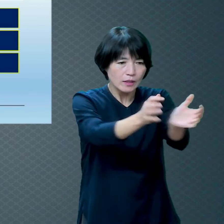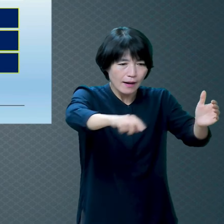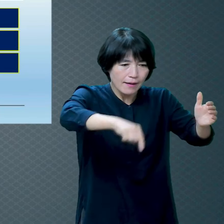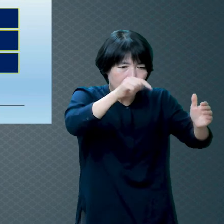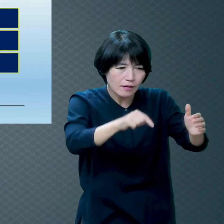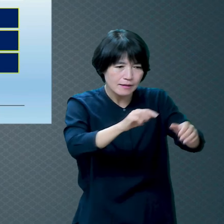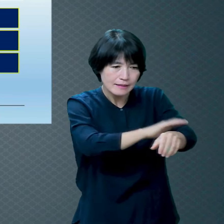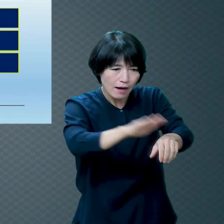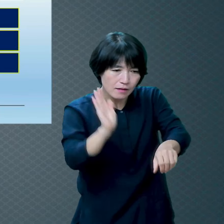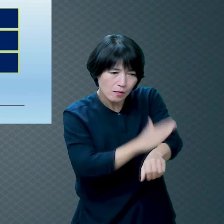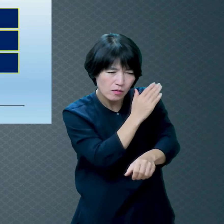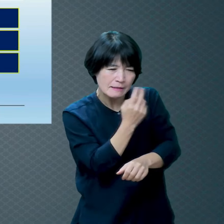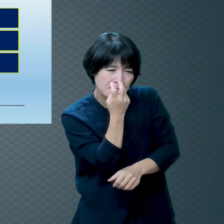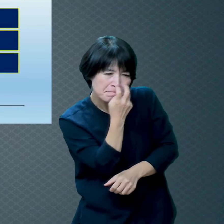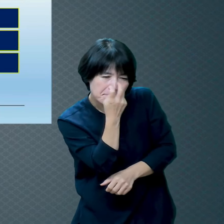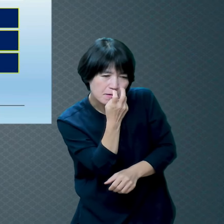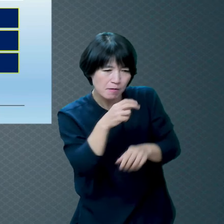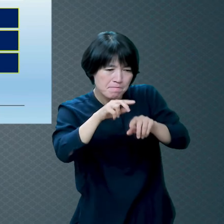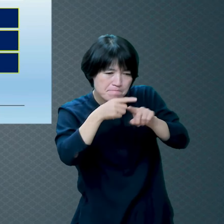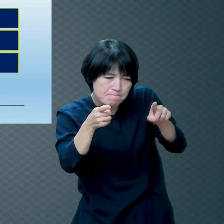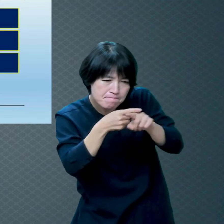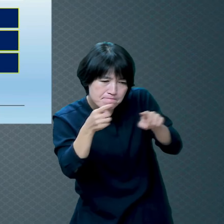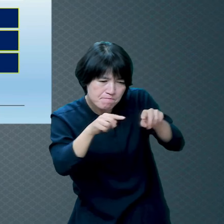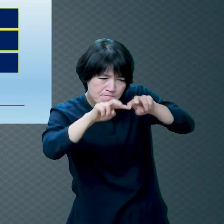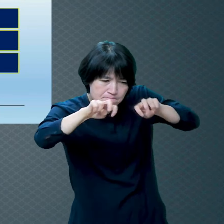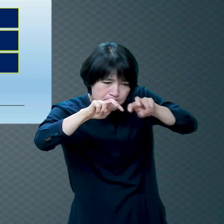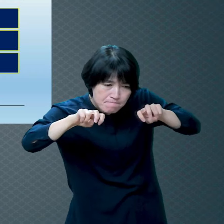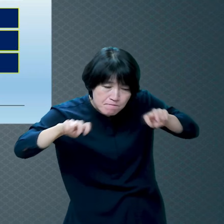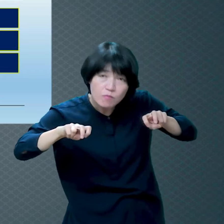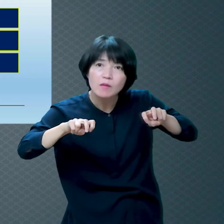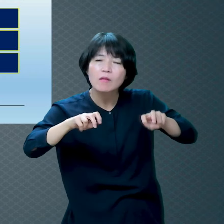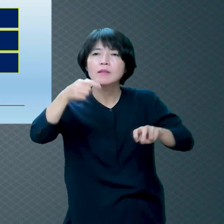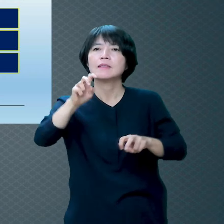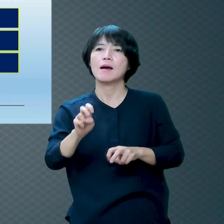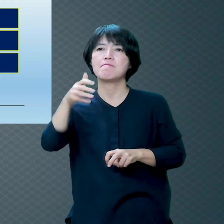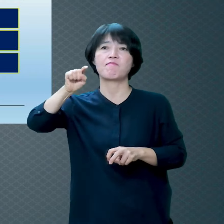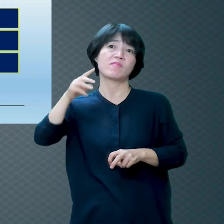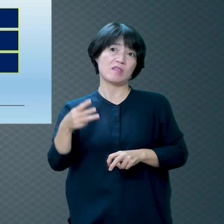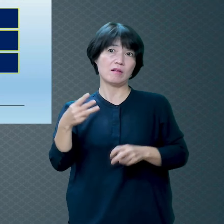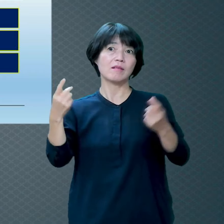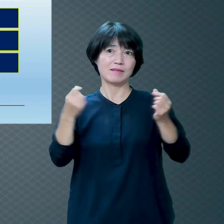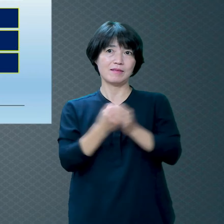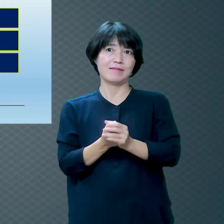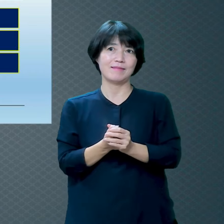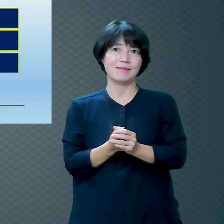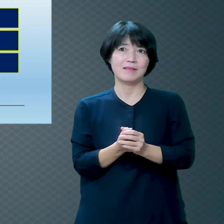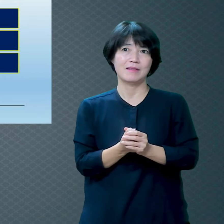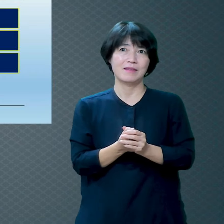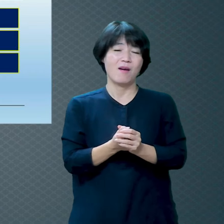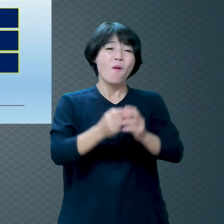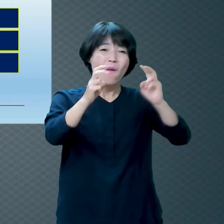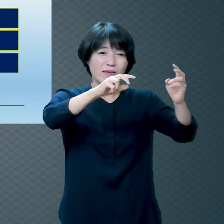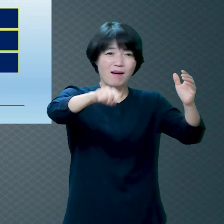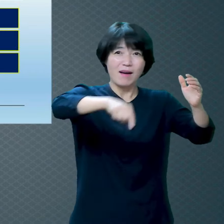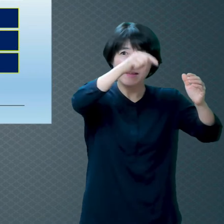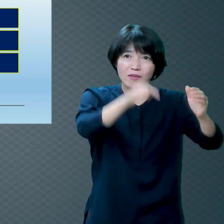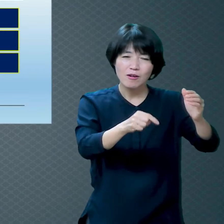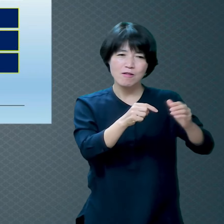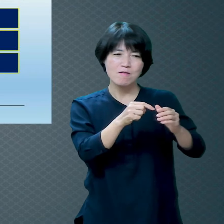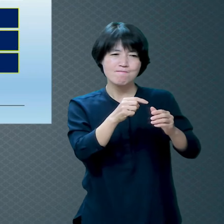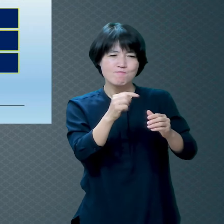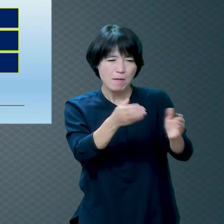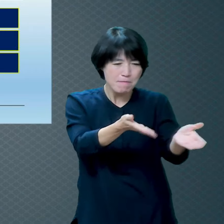지켜보고 확인하고 따져보는 것 감찰사가 뜨면 회사 난리 납니다